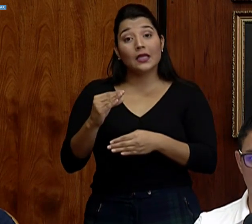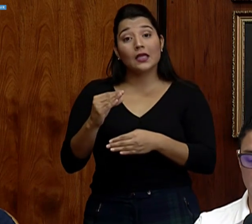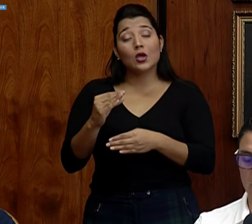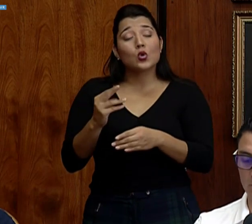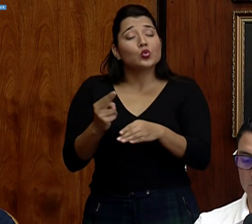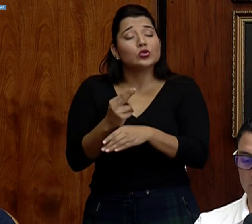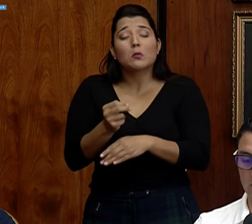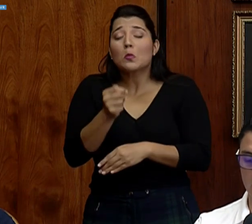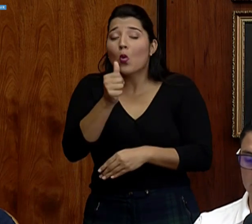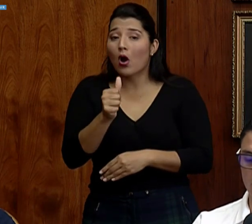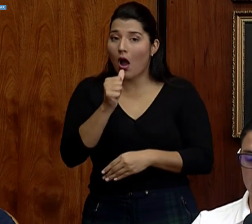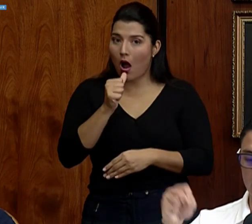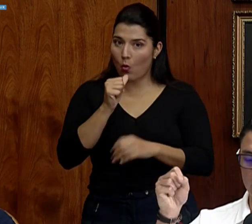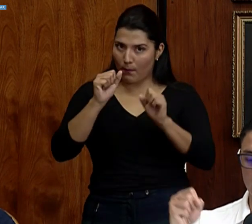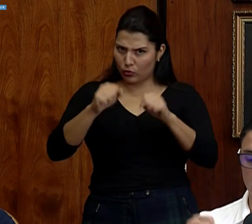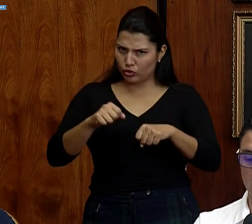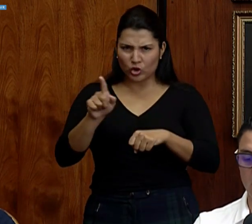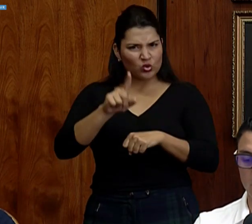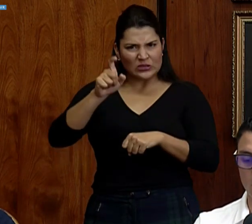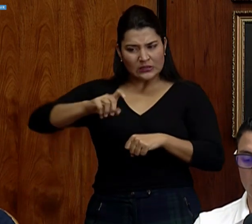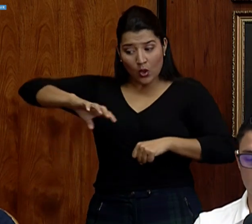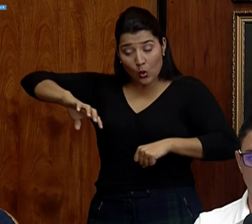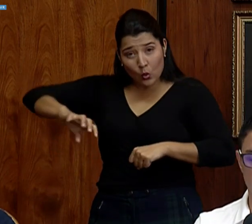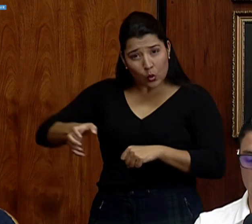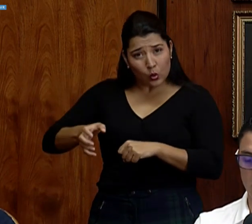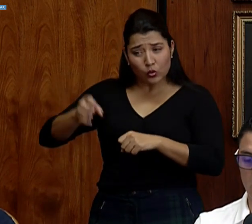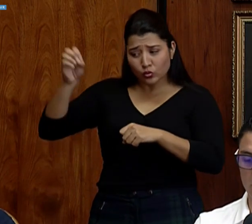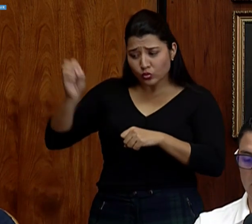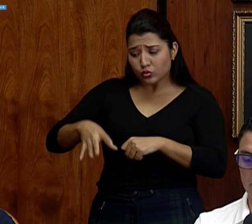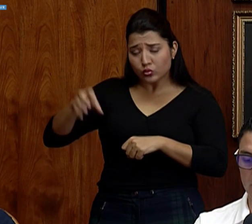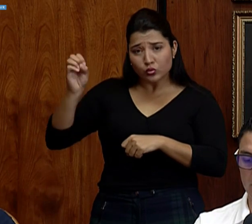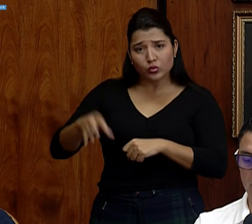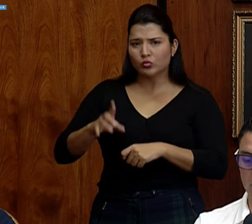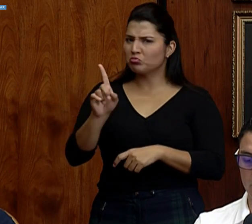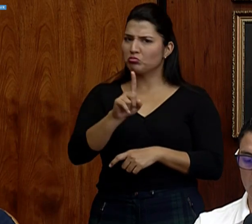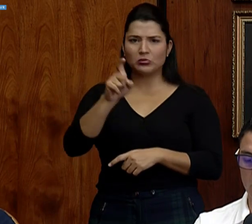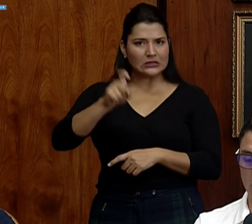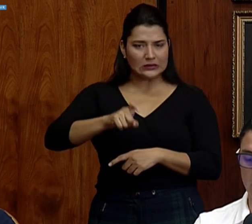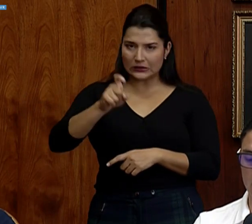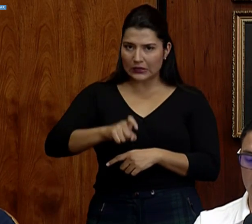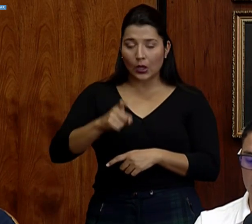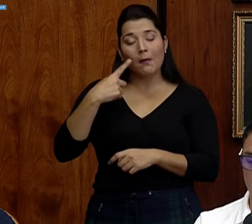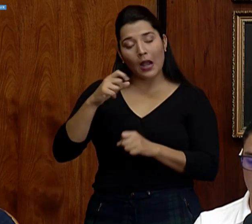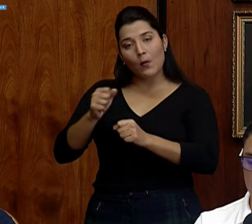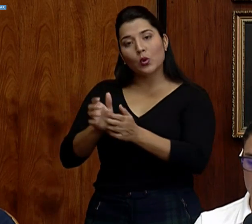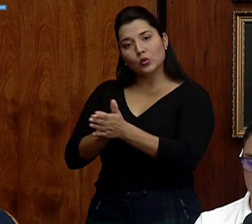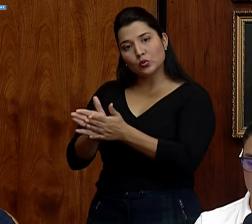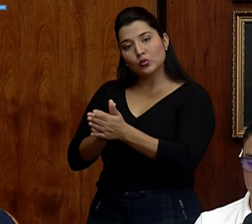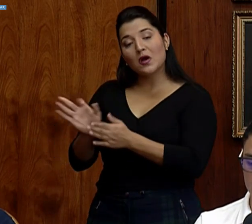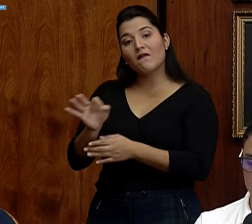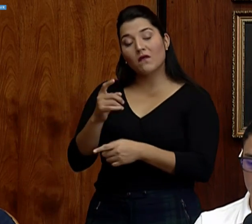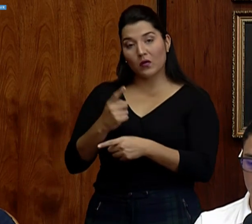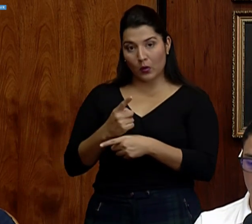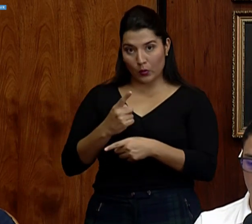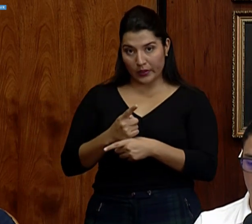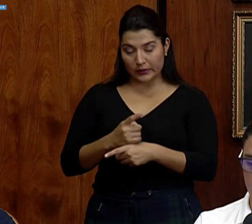menor cantidad posible de agua, no hace falta abrir el tubo a su máximo caudal para que podamos lavarnos las manos como debe ser.